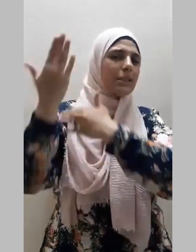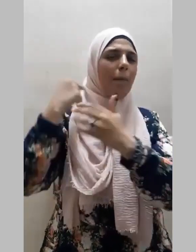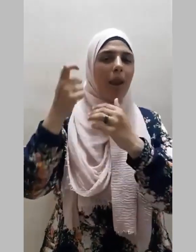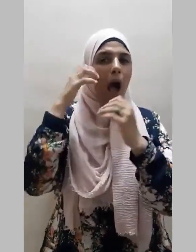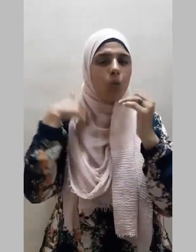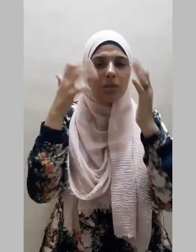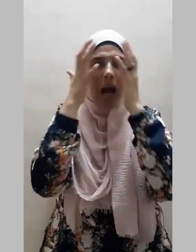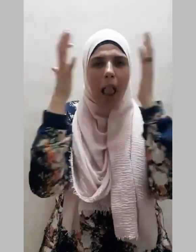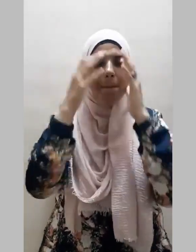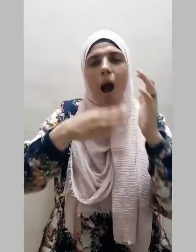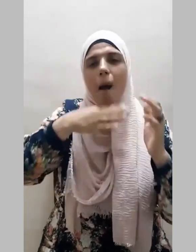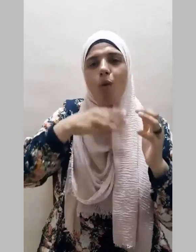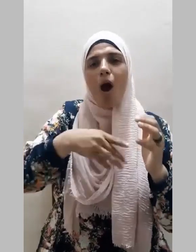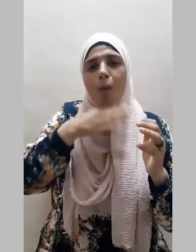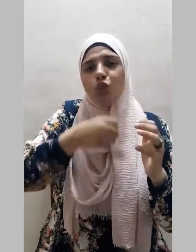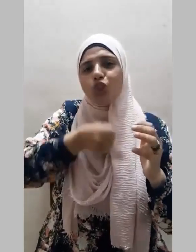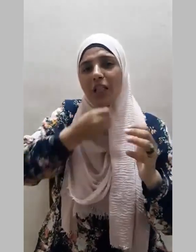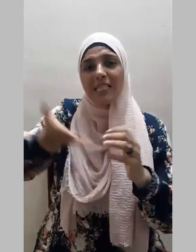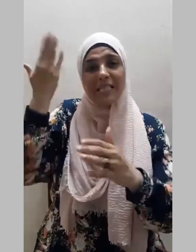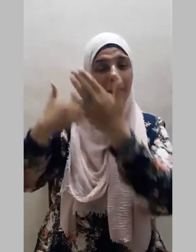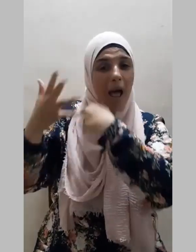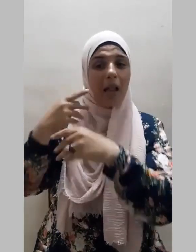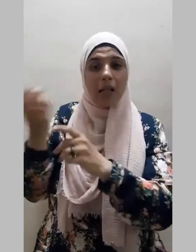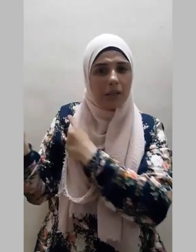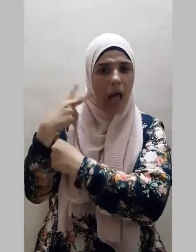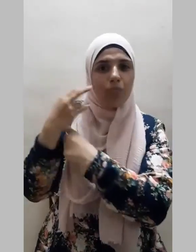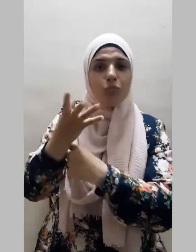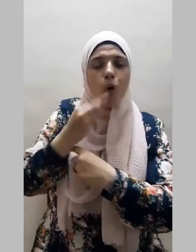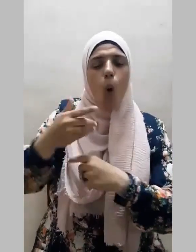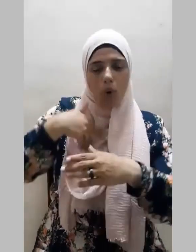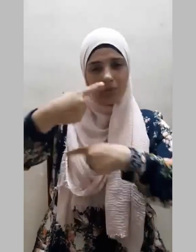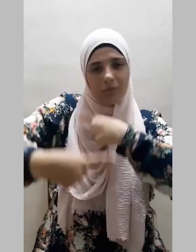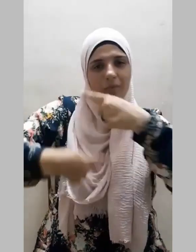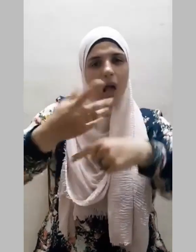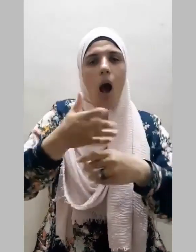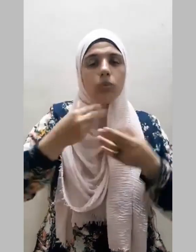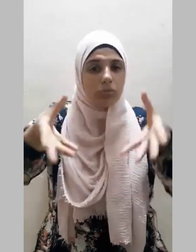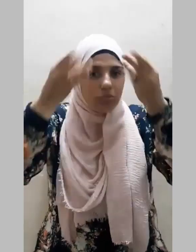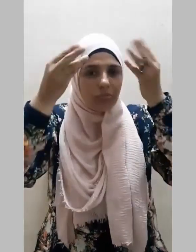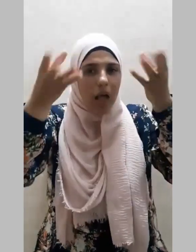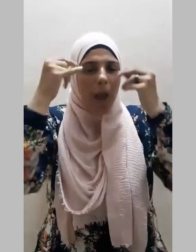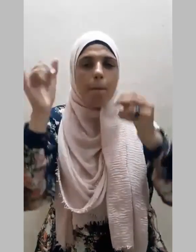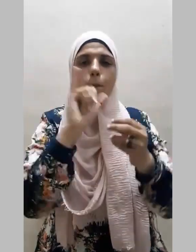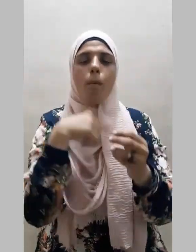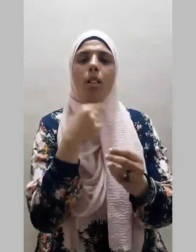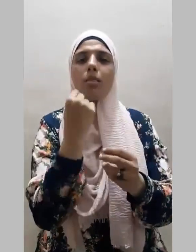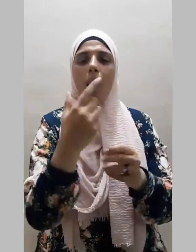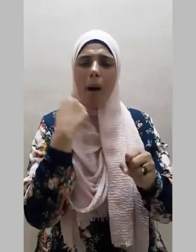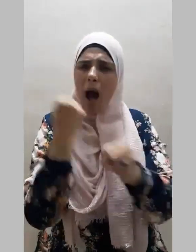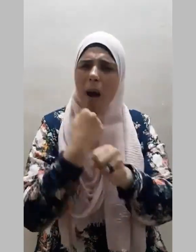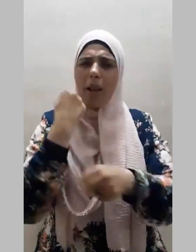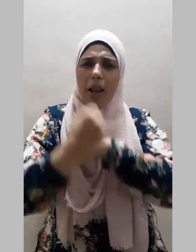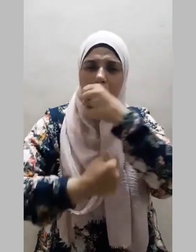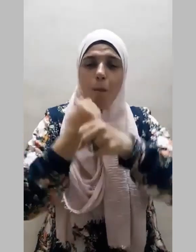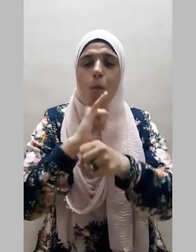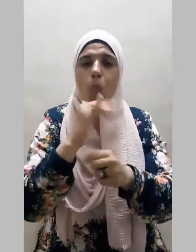آبائنا وأجدادنا الذين رحلوا في طلب العلم واجتهدوا في تحصيله